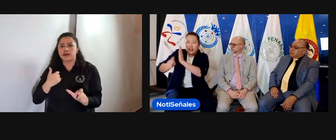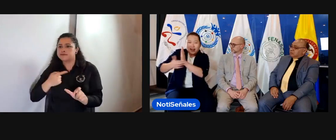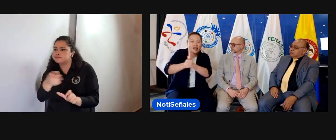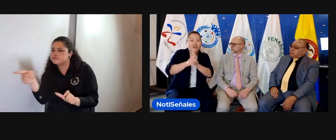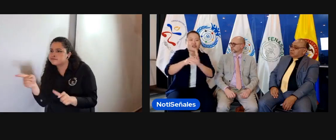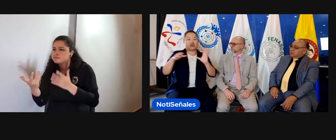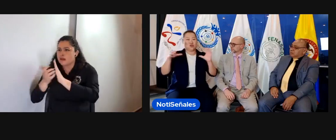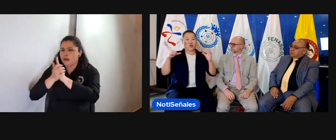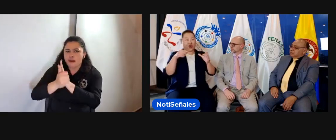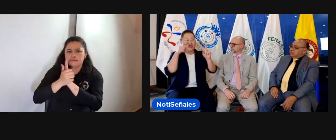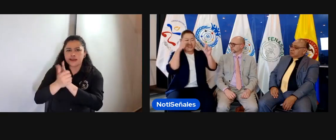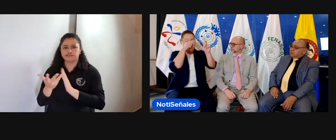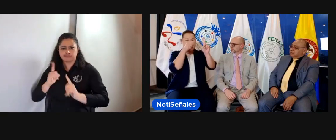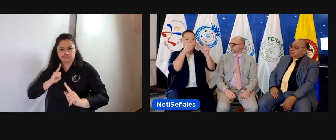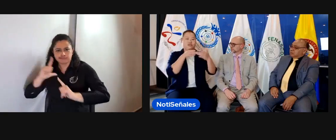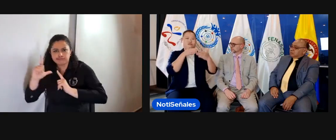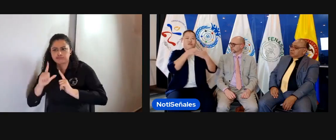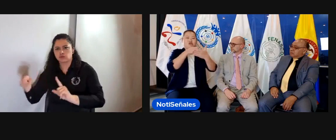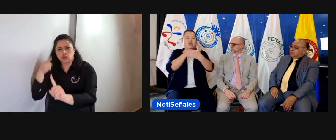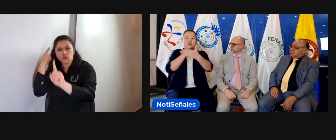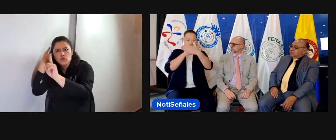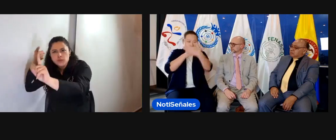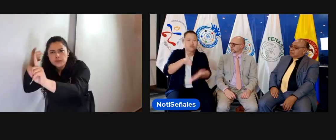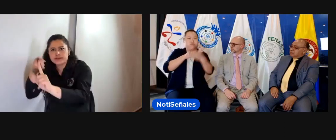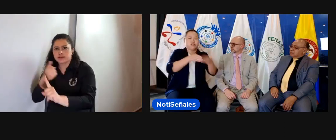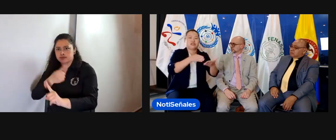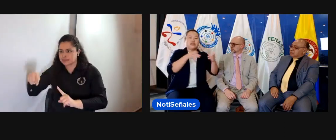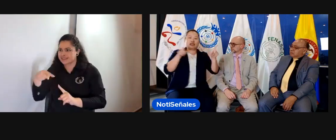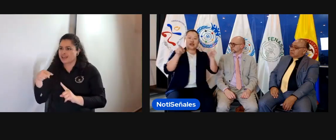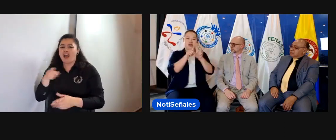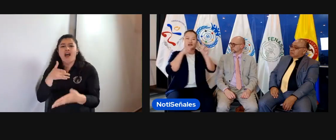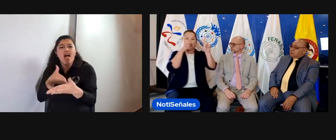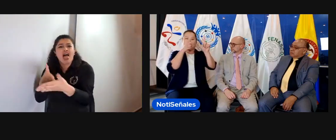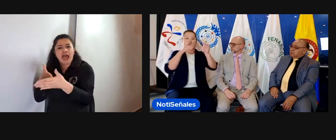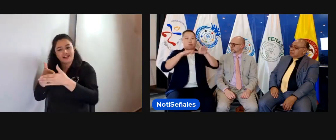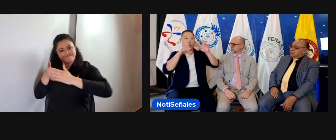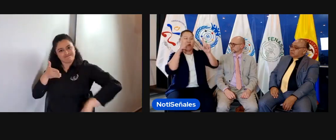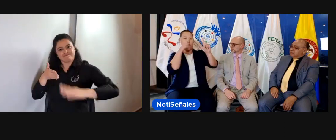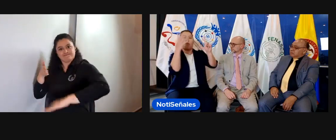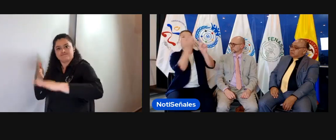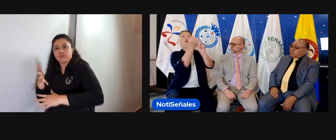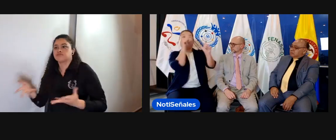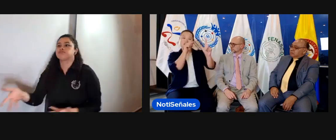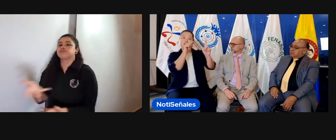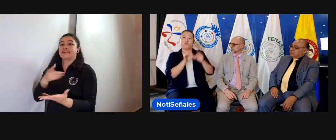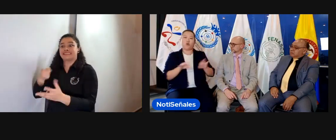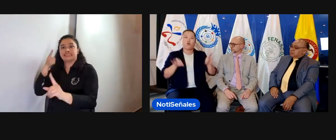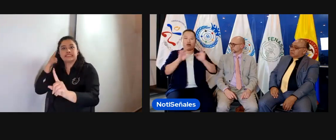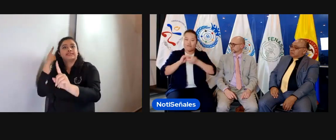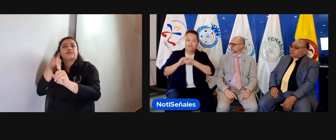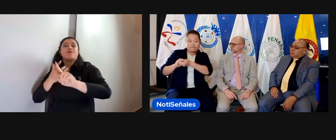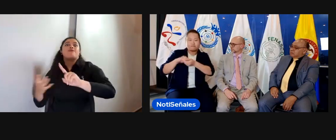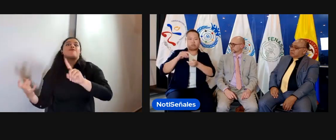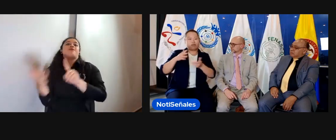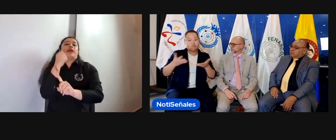Respetando las habilidades de cada una de esas asociaciones y buscando la eliminación de barreras. Buscando esos